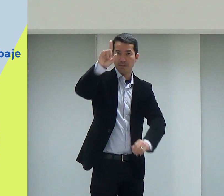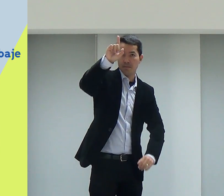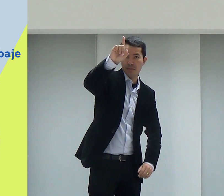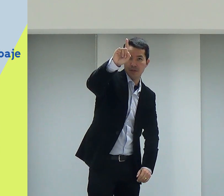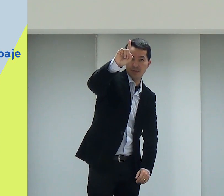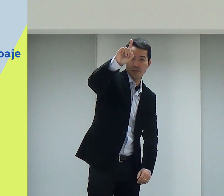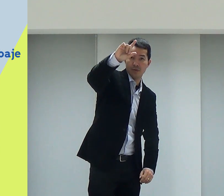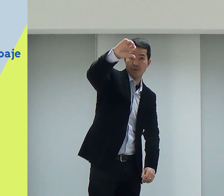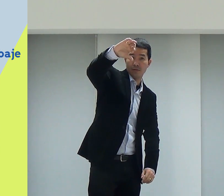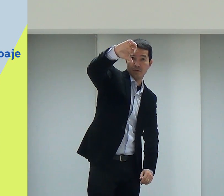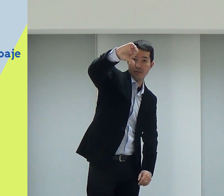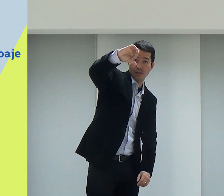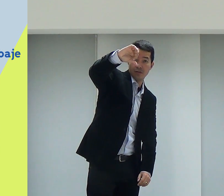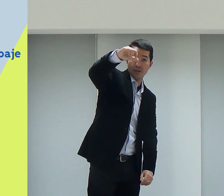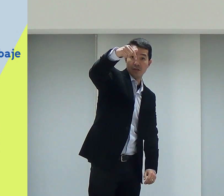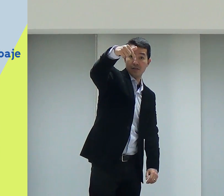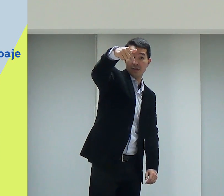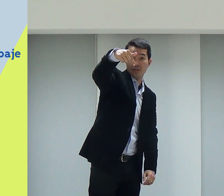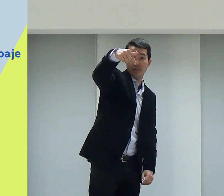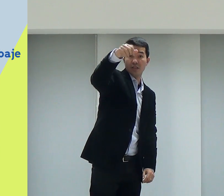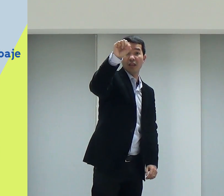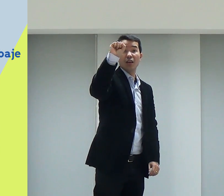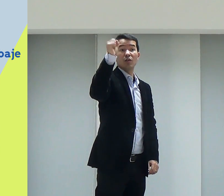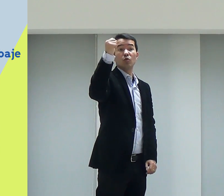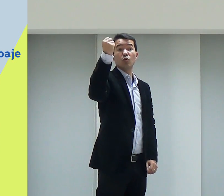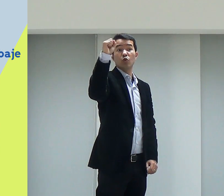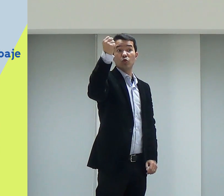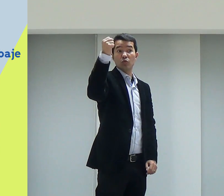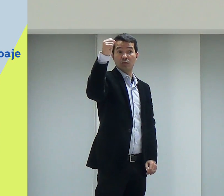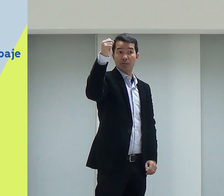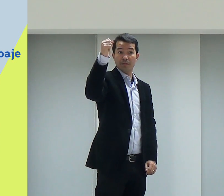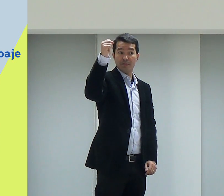semana, 1978,